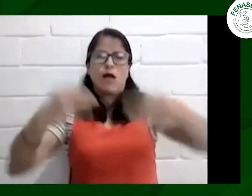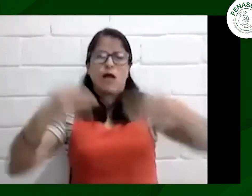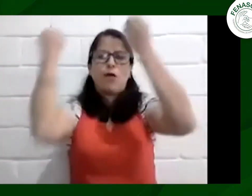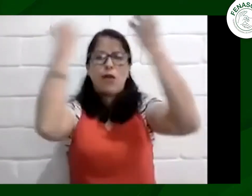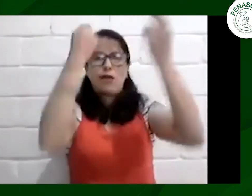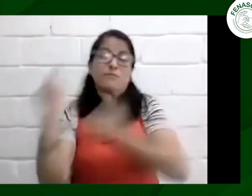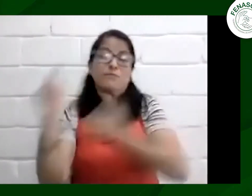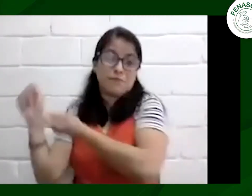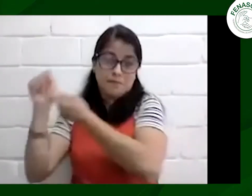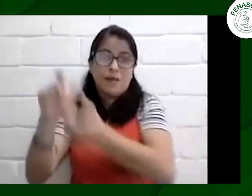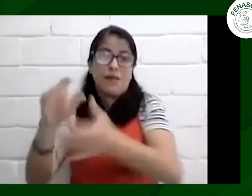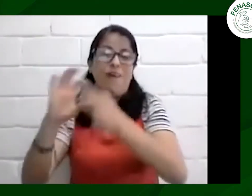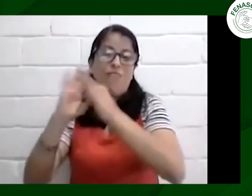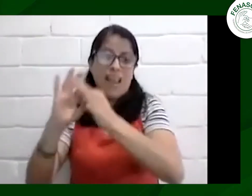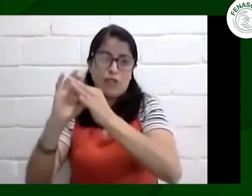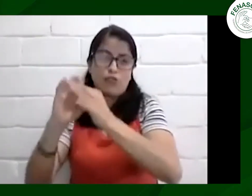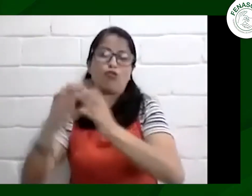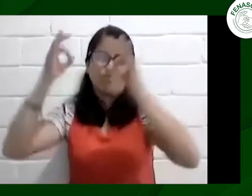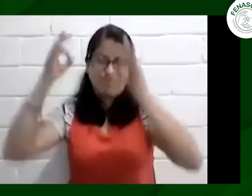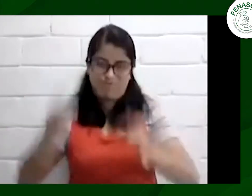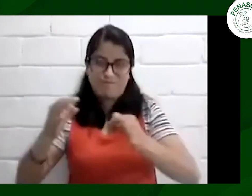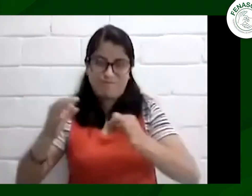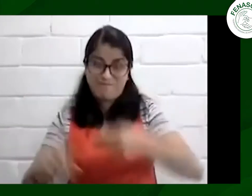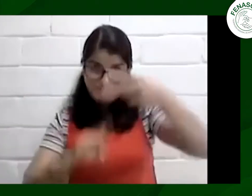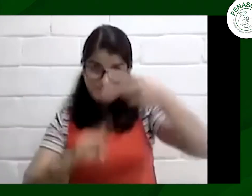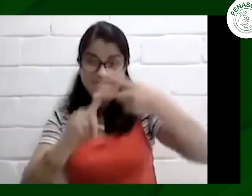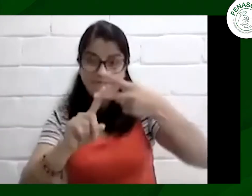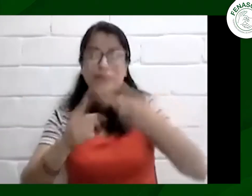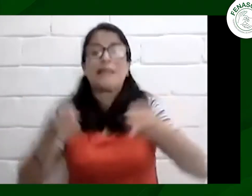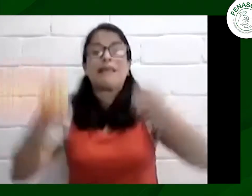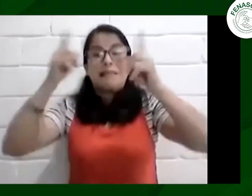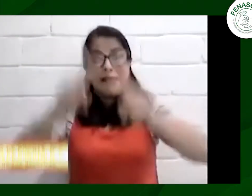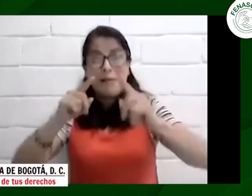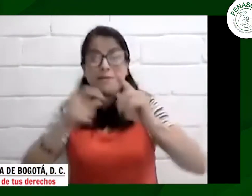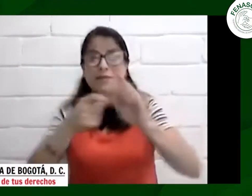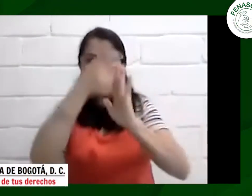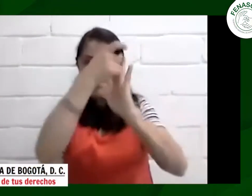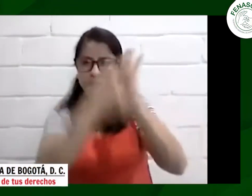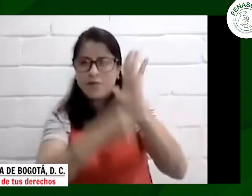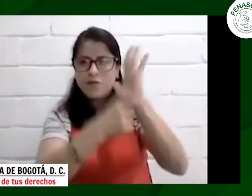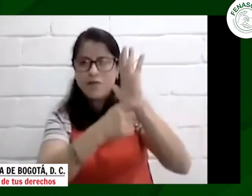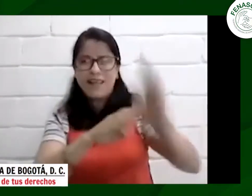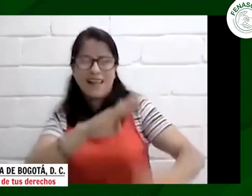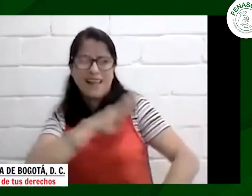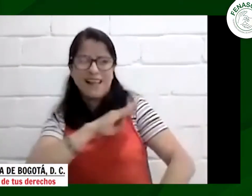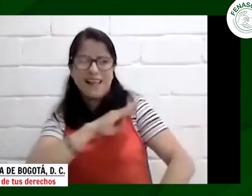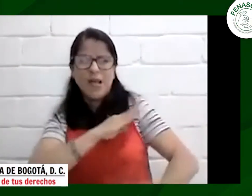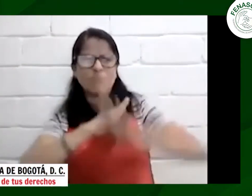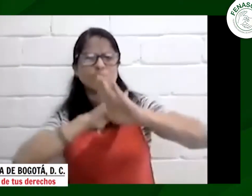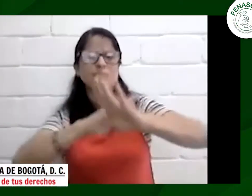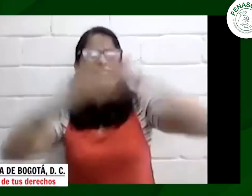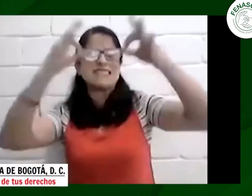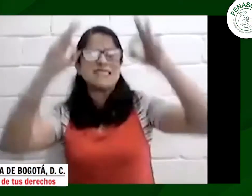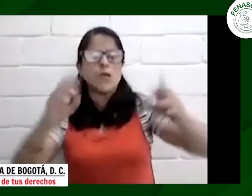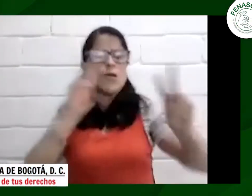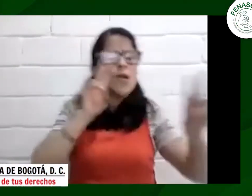la cruz roja para evitar cualquier accidente y el acompañamiento que se debía brindar esto salió directamente de fenascol